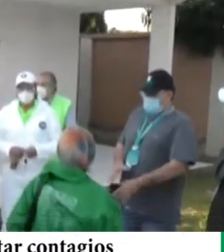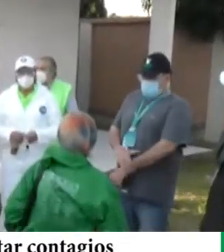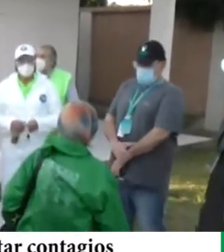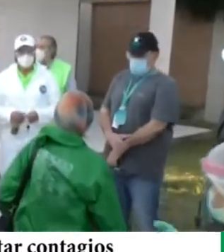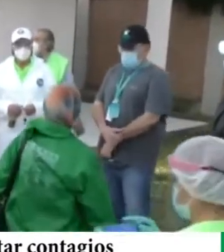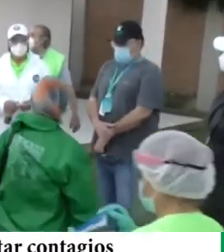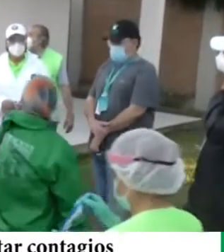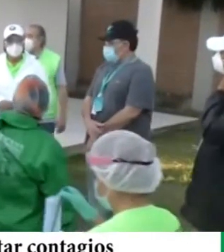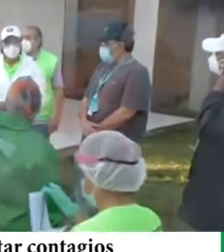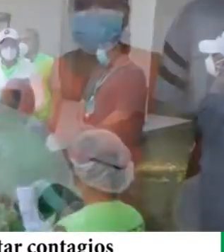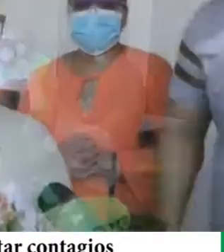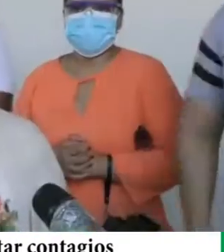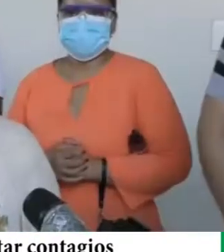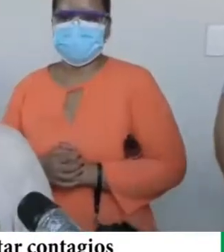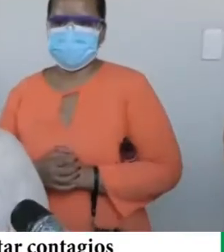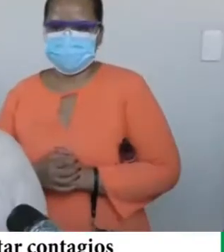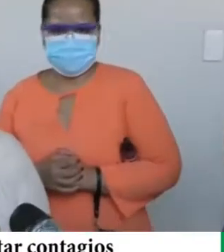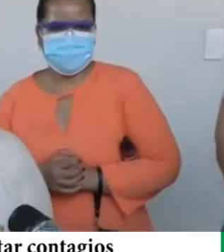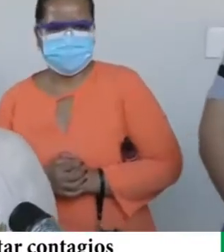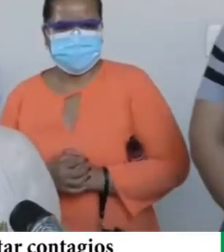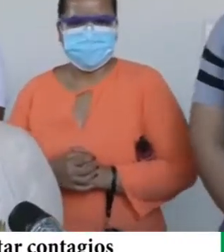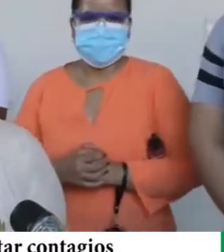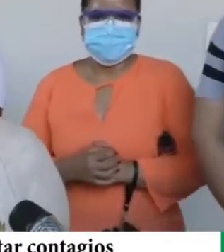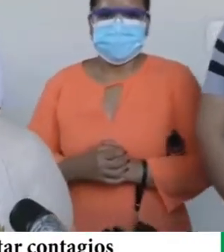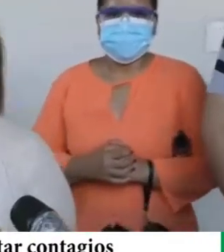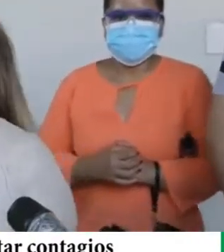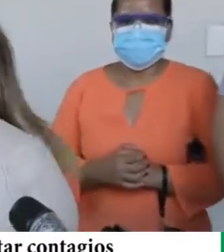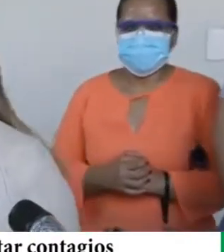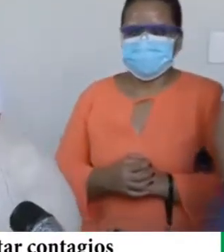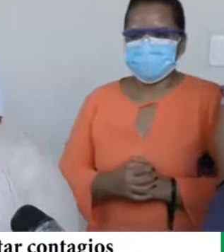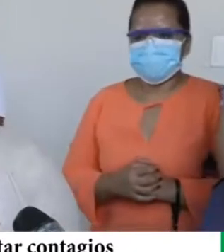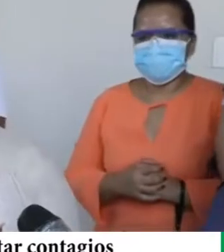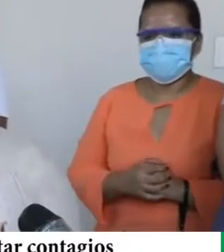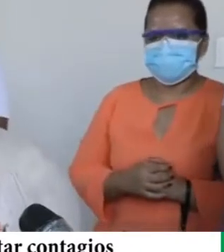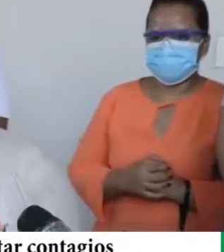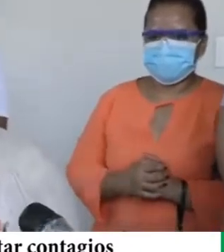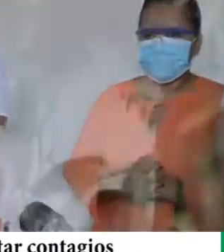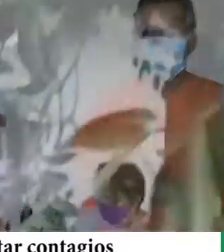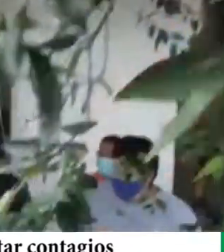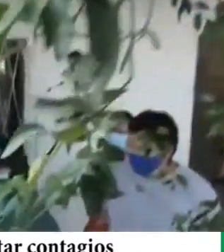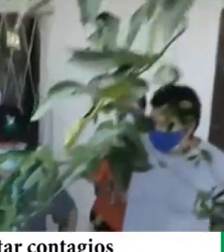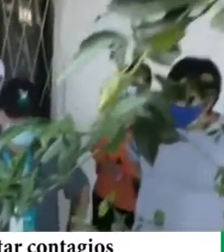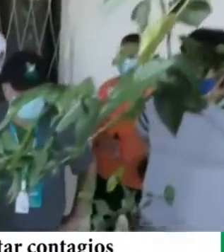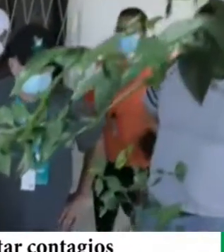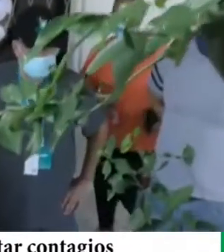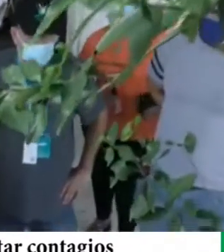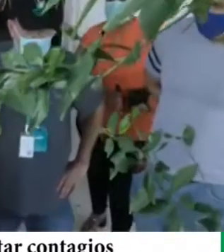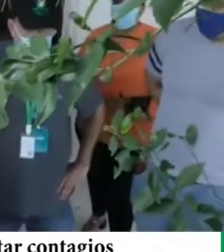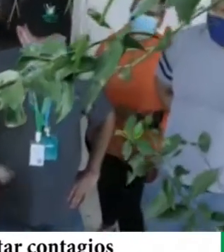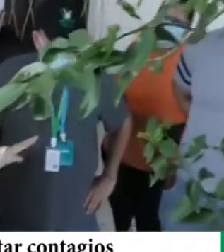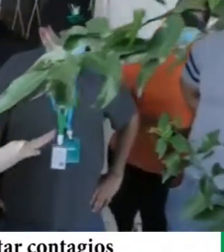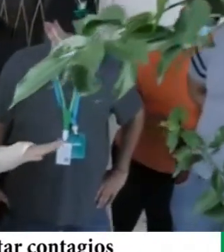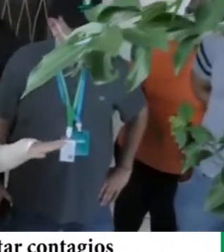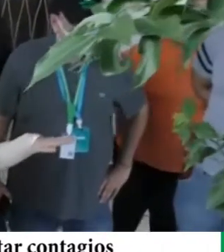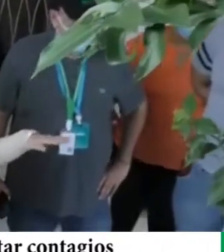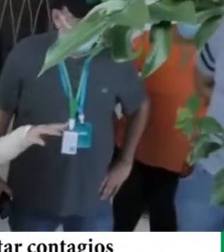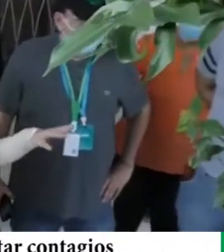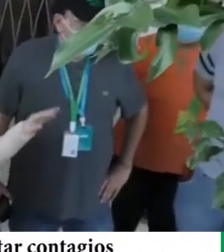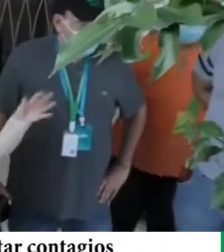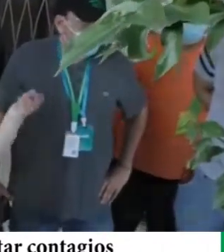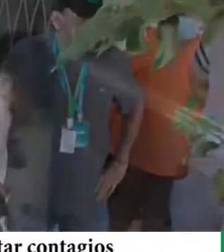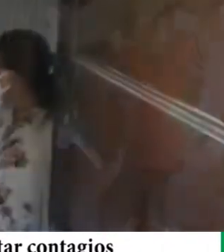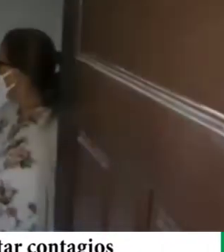permanente unas 10 camitas por si alguno de nuestros vecinos necesita oxígeno o terapia. Y este puede ser otro centro,